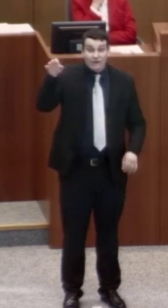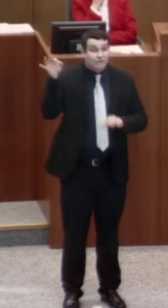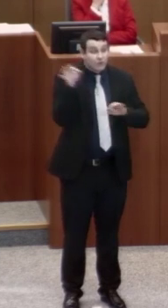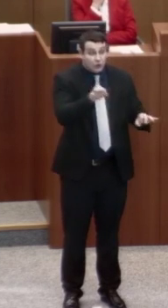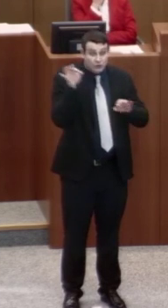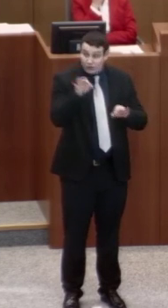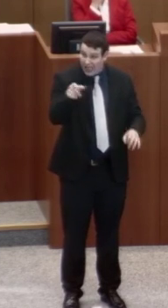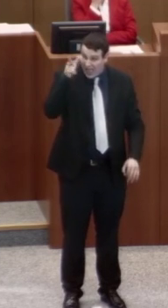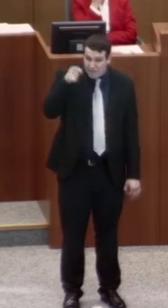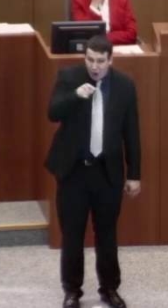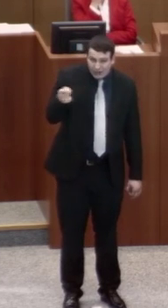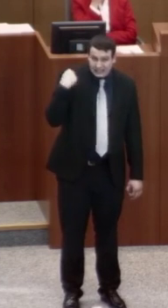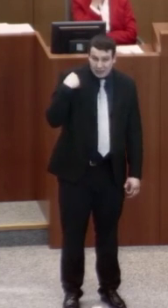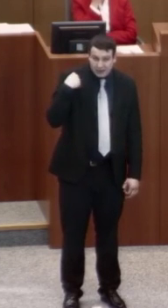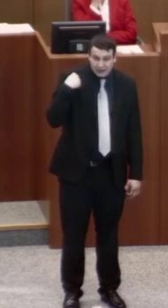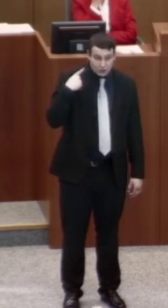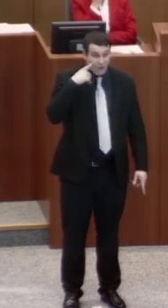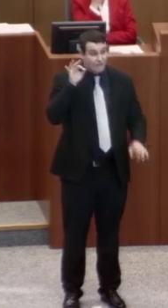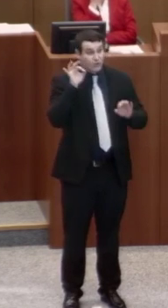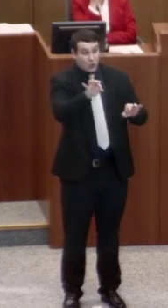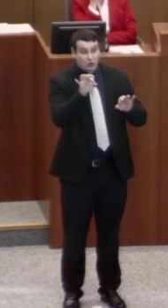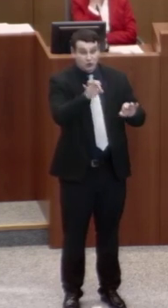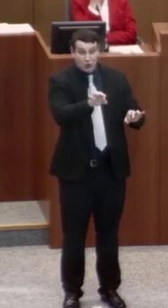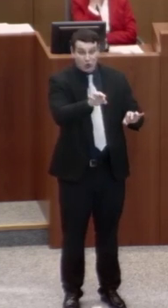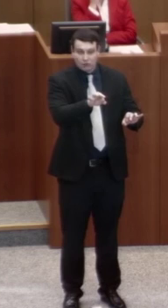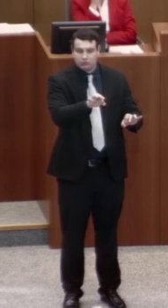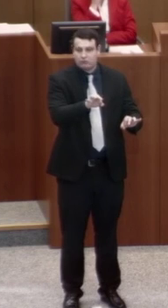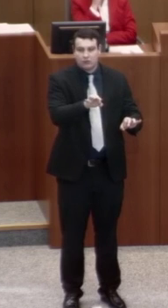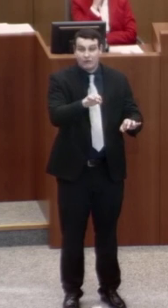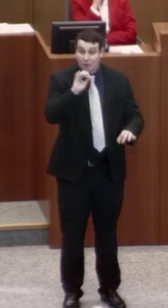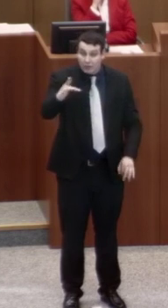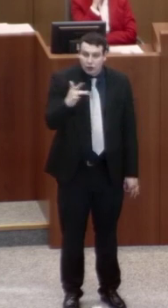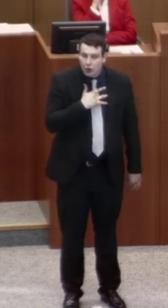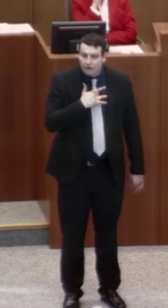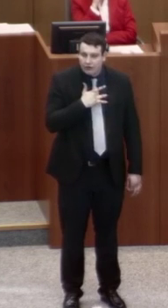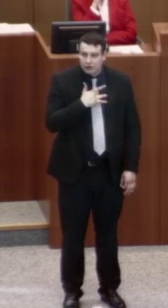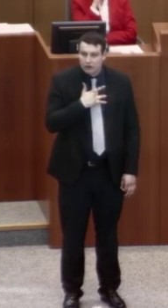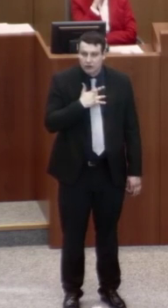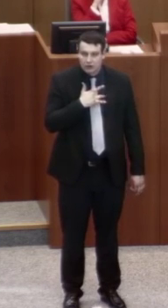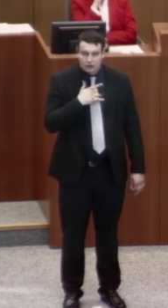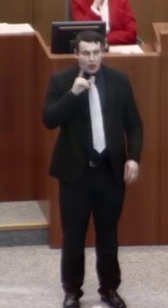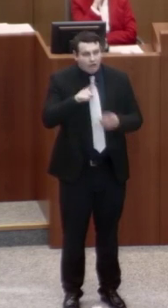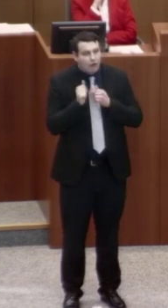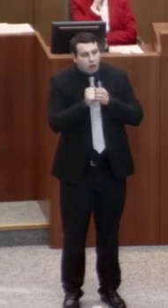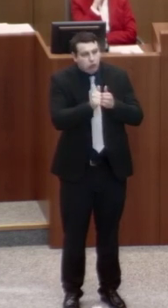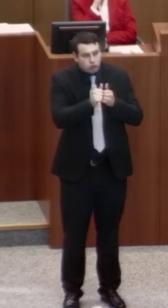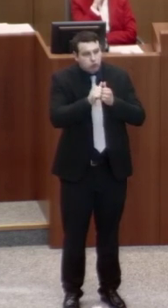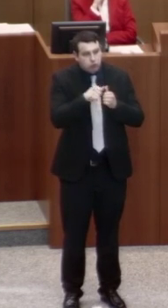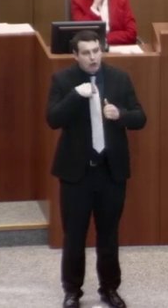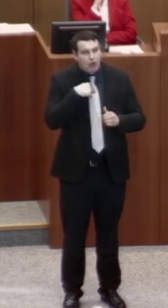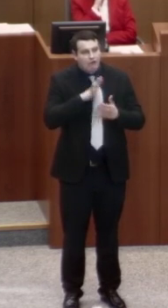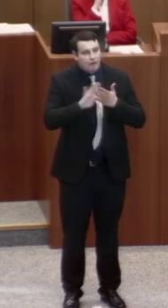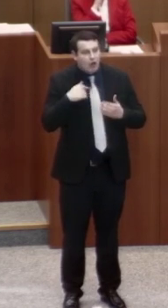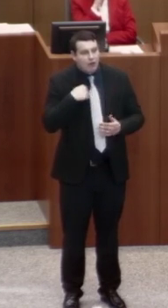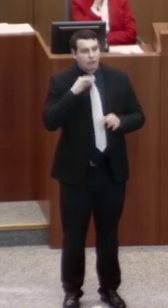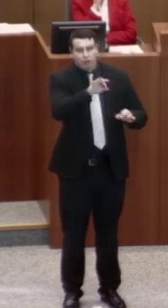Herr Preuß, das ist tatsächlich eine Zumutung für die Betroffene. Aber das werden wir hier in NRW so